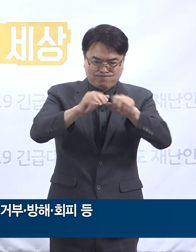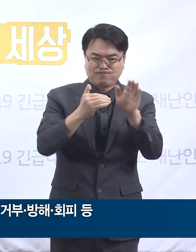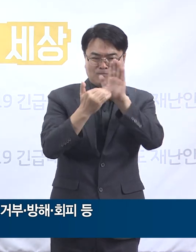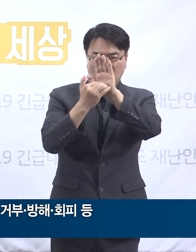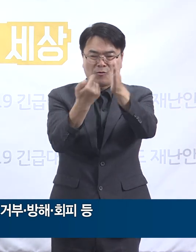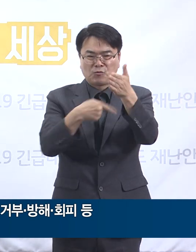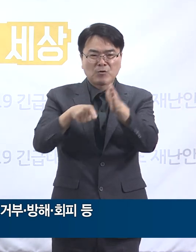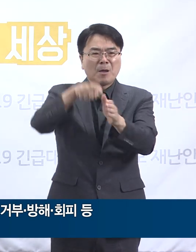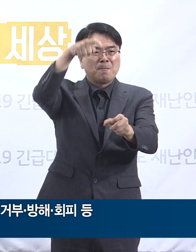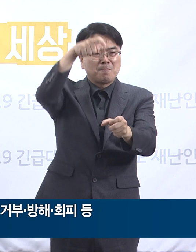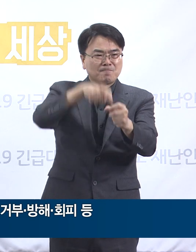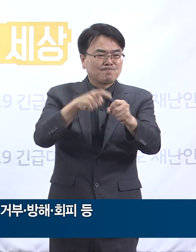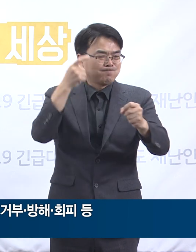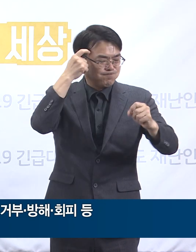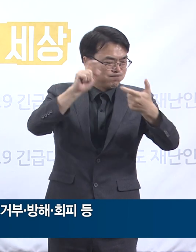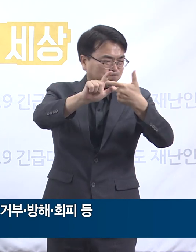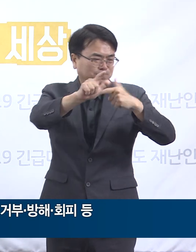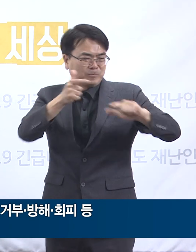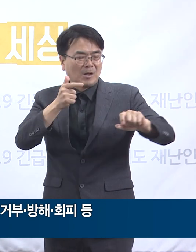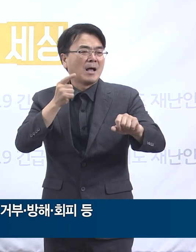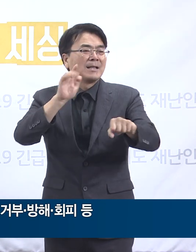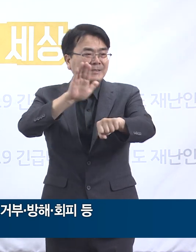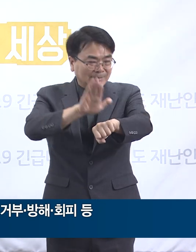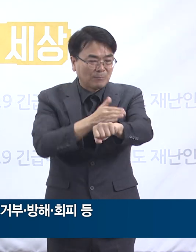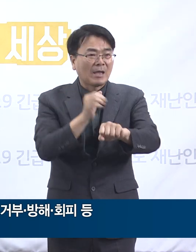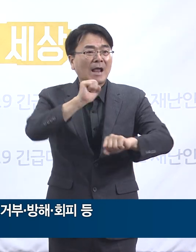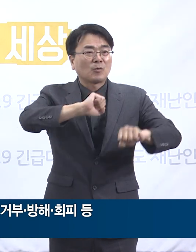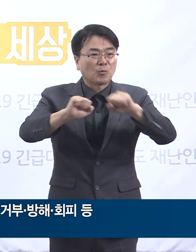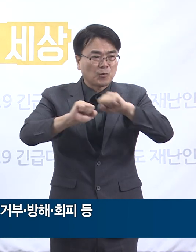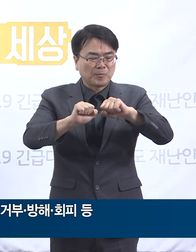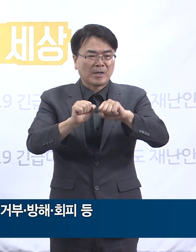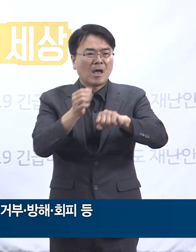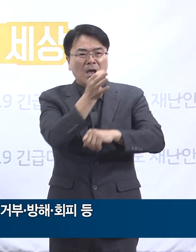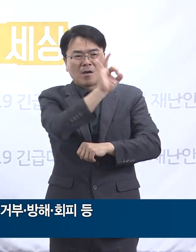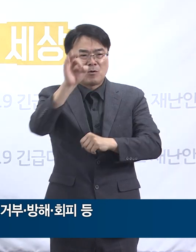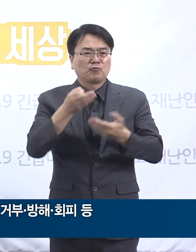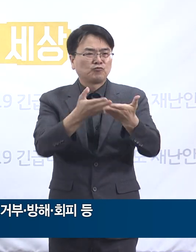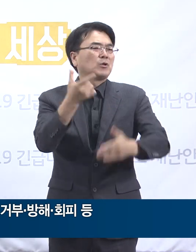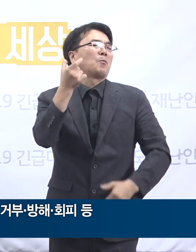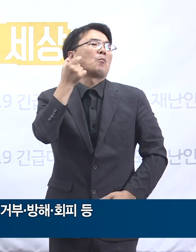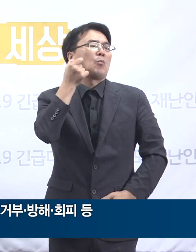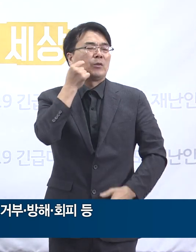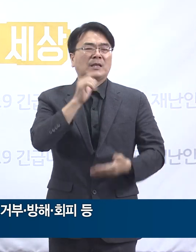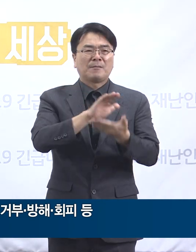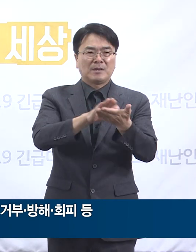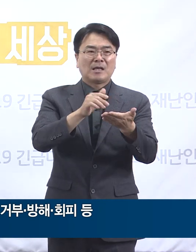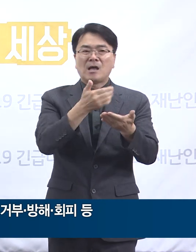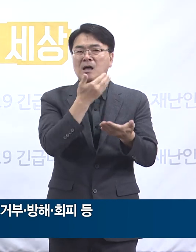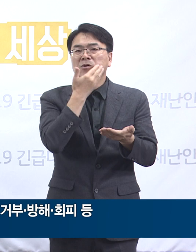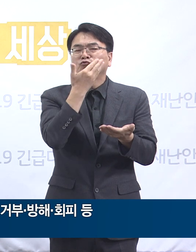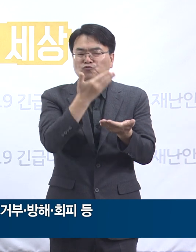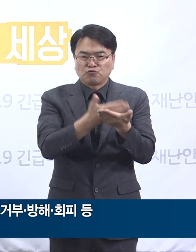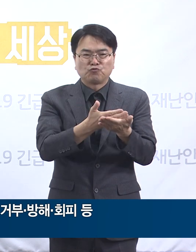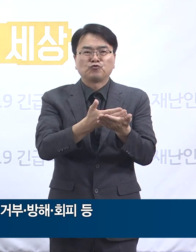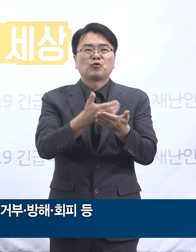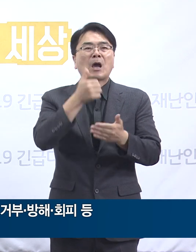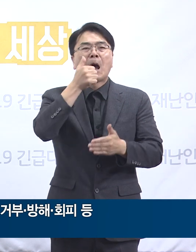감내하며 전력을 기울고 있는 현 상황에서 절대 용인할 수 없는 중대한 범죄 행위입니다.